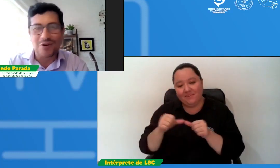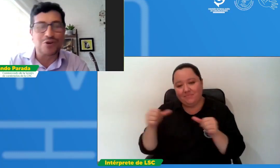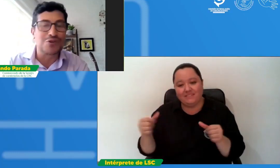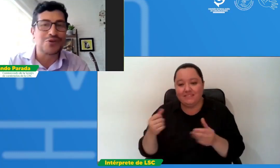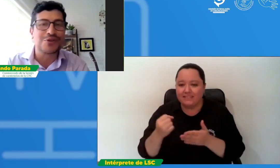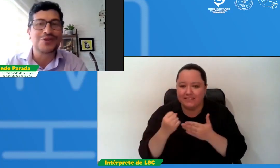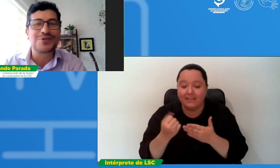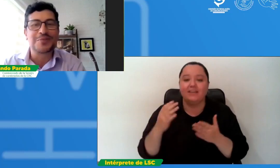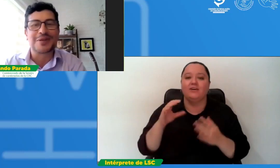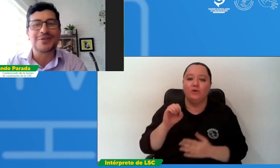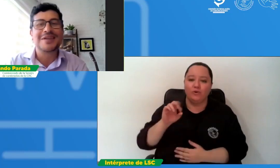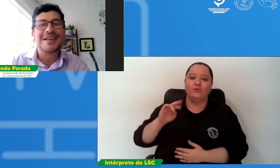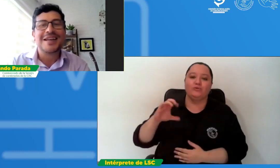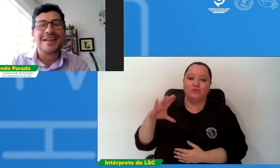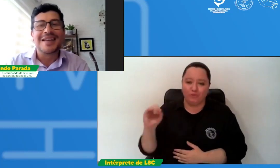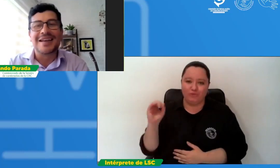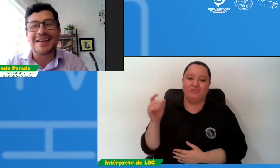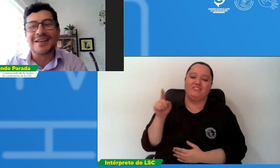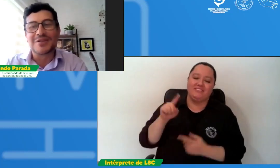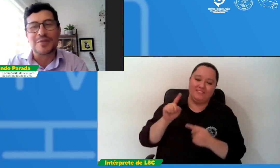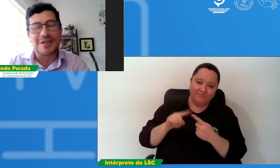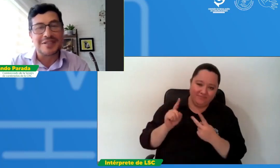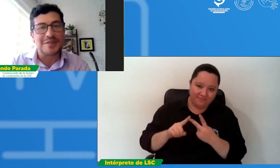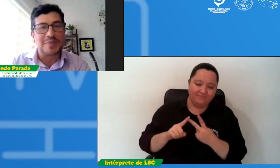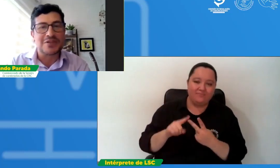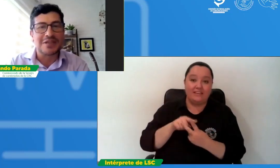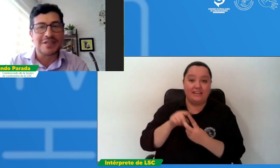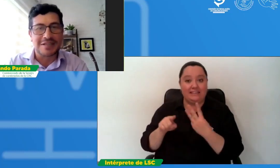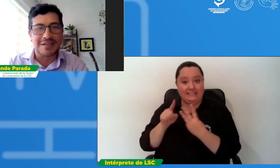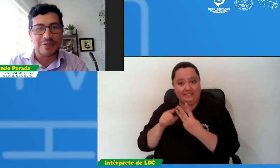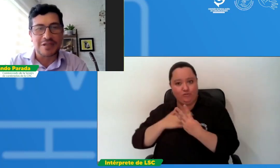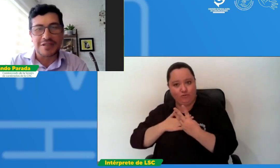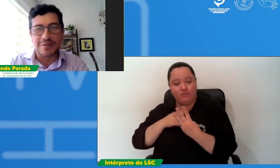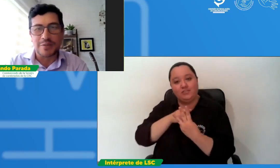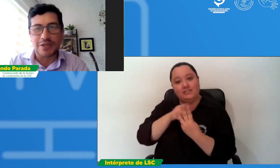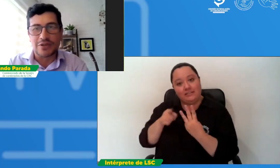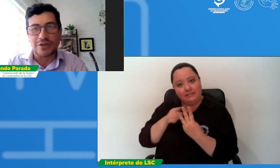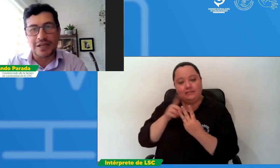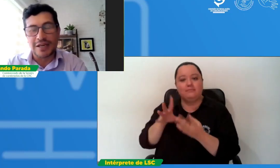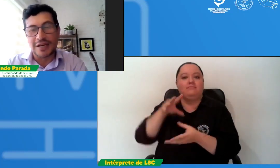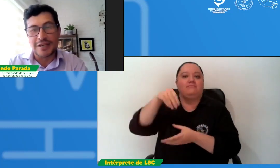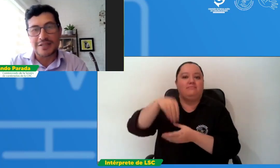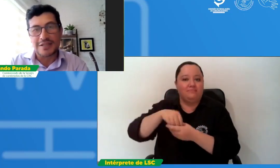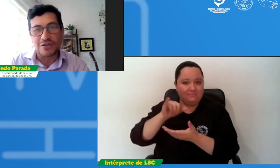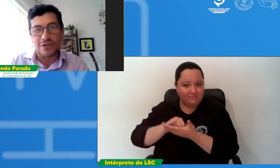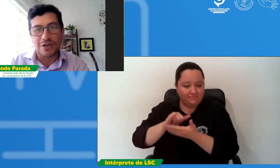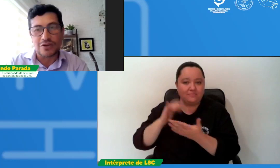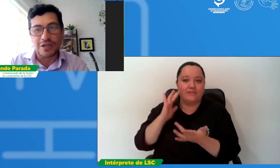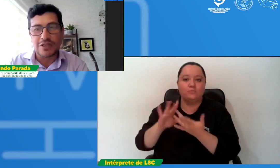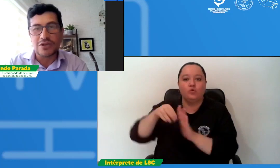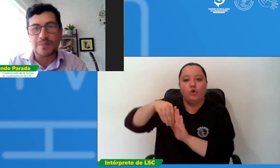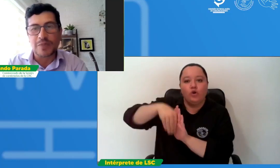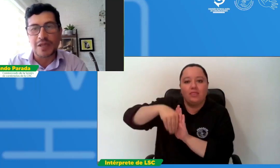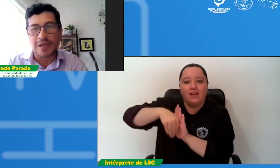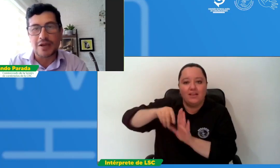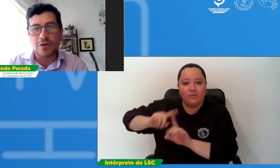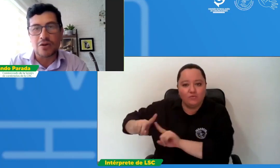Orozco, Orozco, perdón. Somos las tres personas que están en la sesión de contenidos. Que no sé qué pasa.